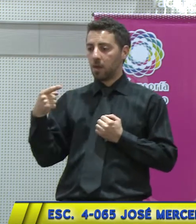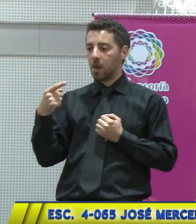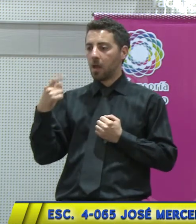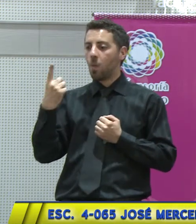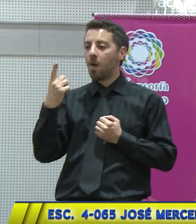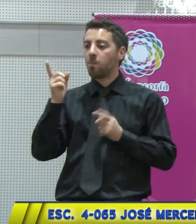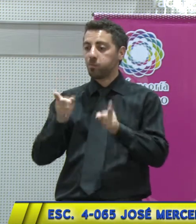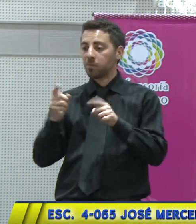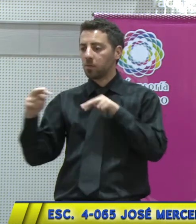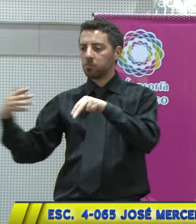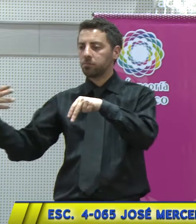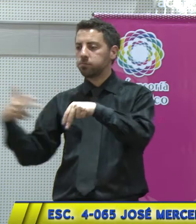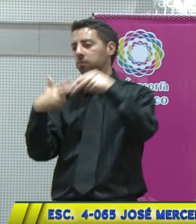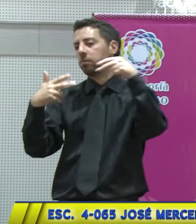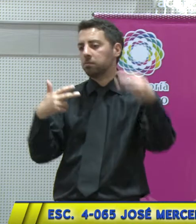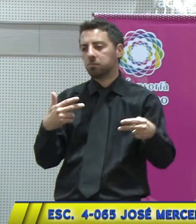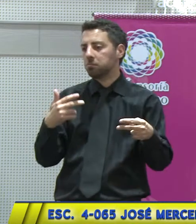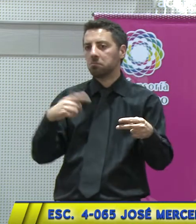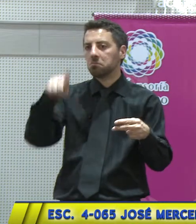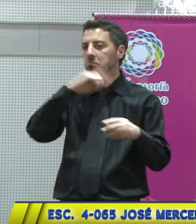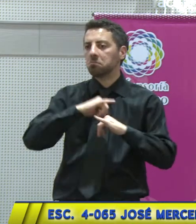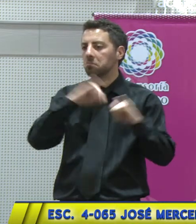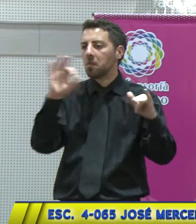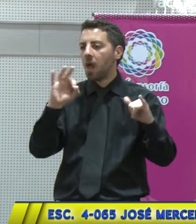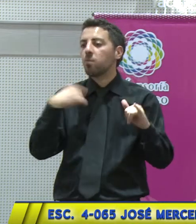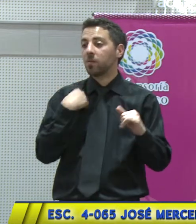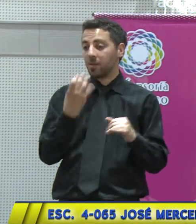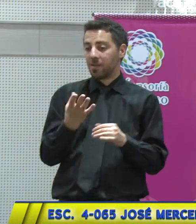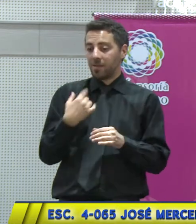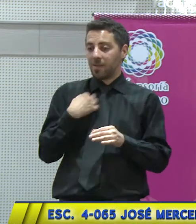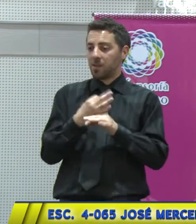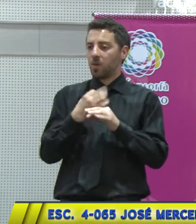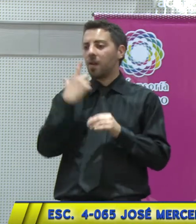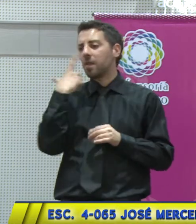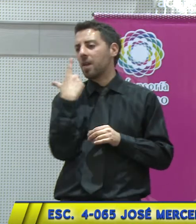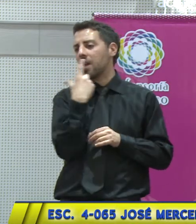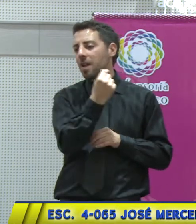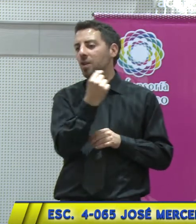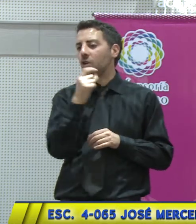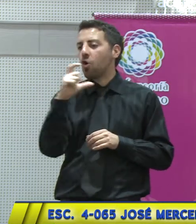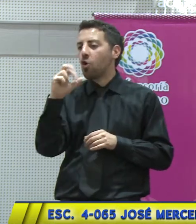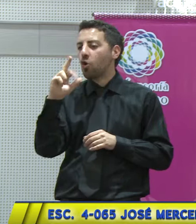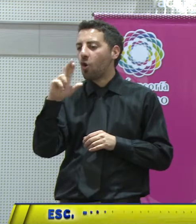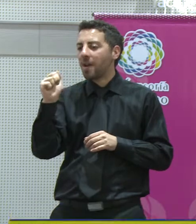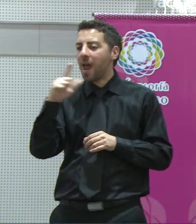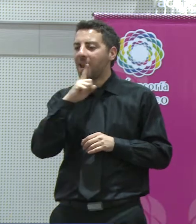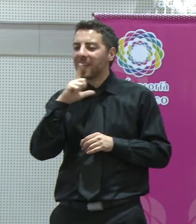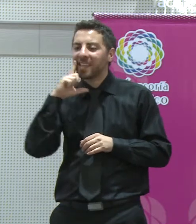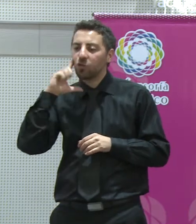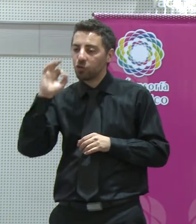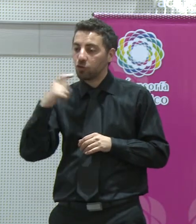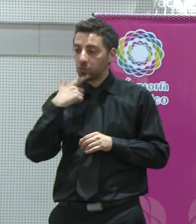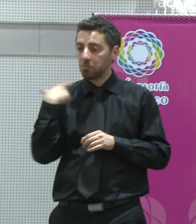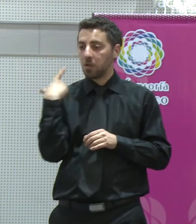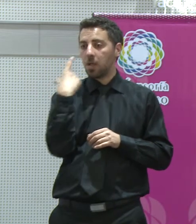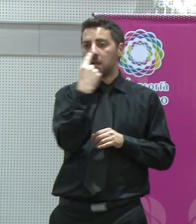y quedó todo tapado y como nuestra escuela se encuentra lejos, está en Corralito y no está muy cerca del centro. Por eso queremos tener